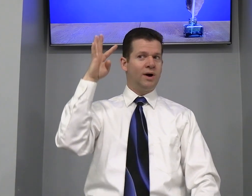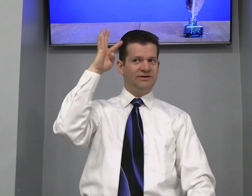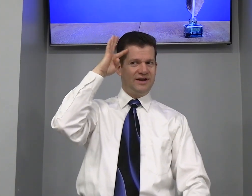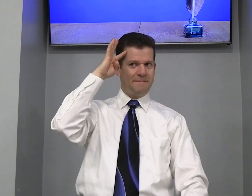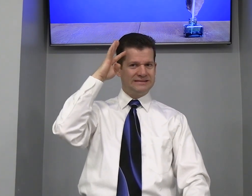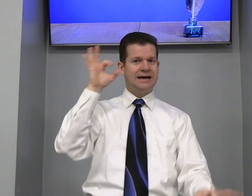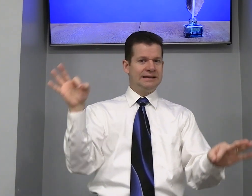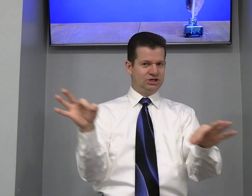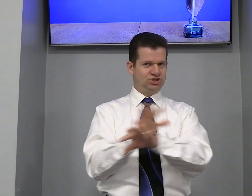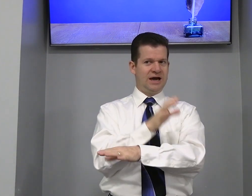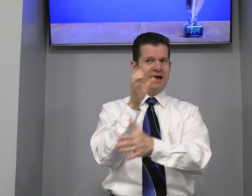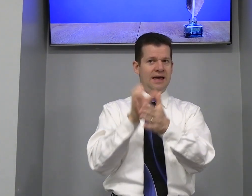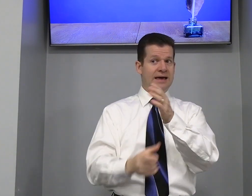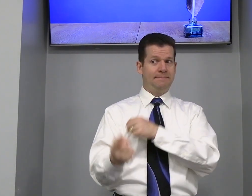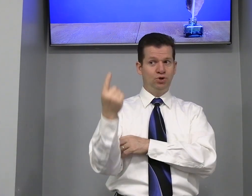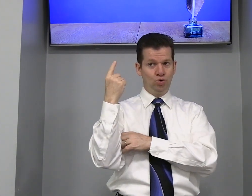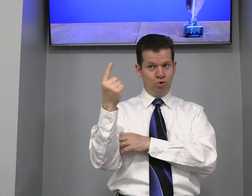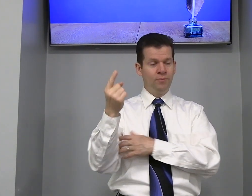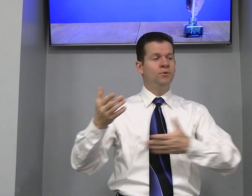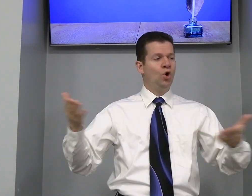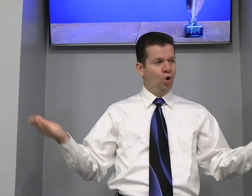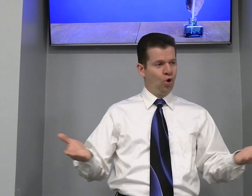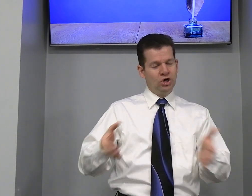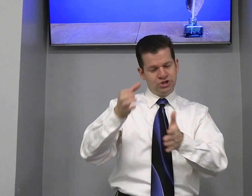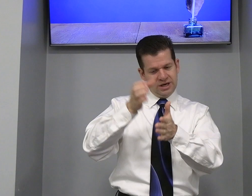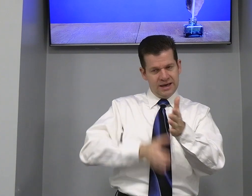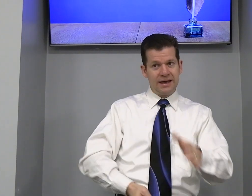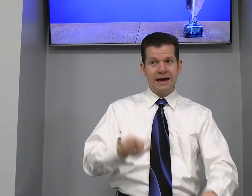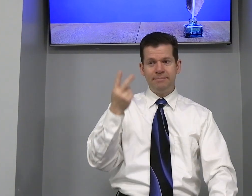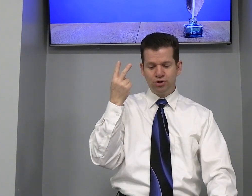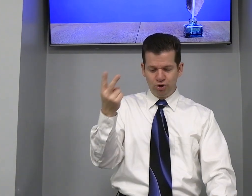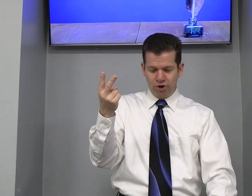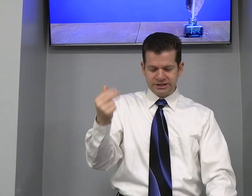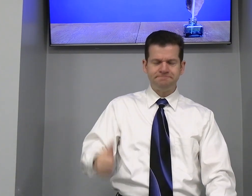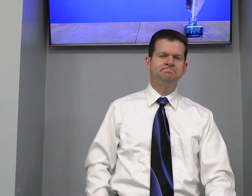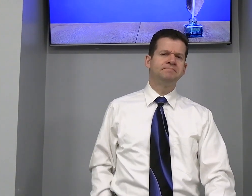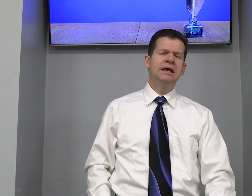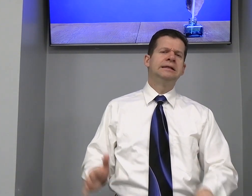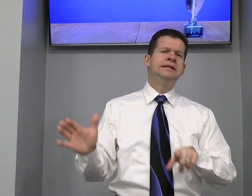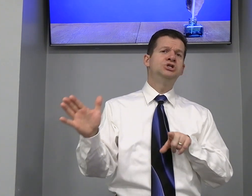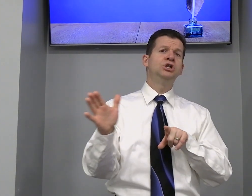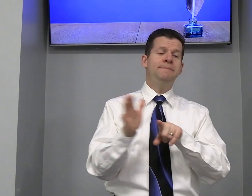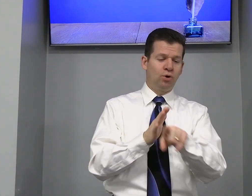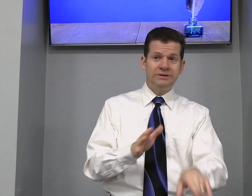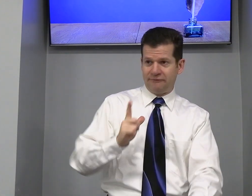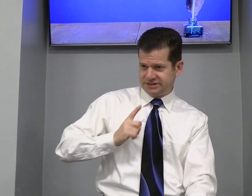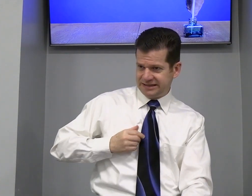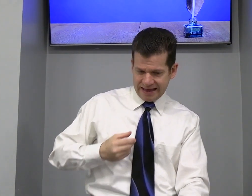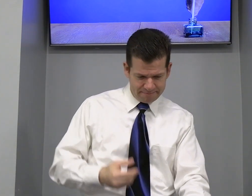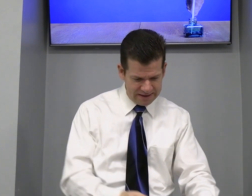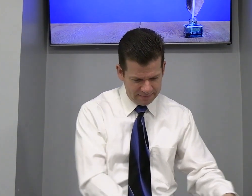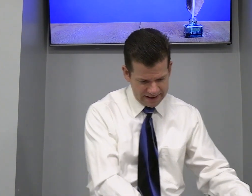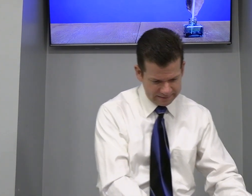quarta-feira passada já capítulo 1, hoje capítulo 2 Deixa eu lhe perguntar, você tem a vida ainda?